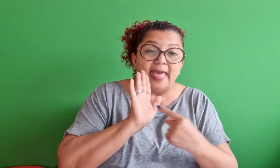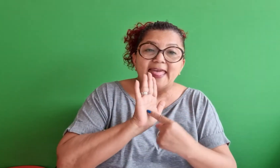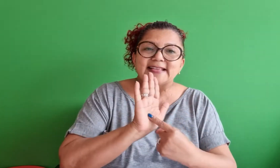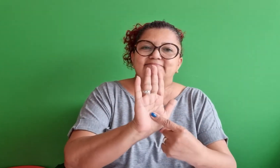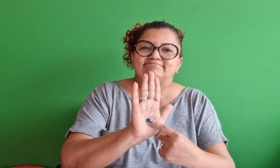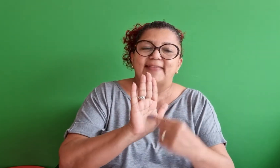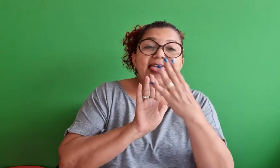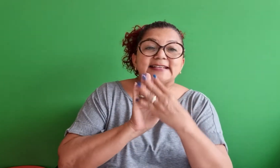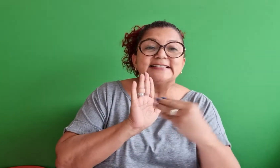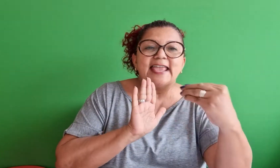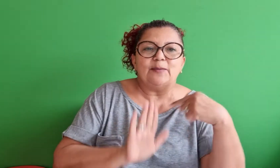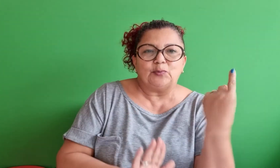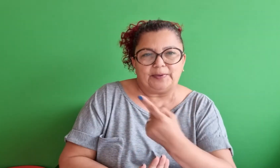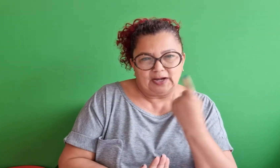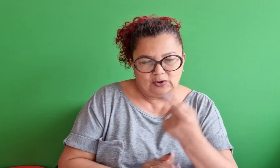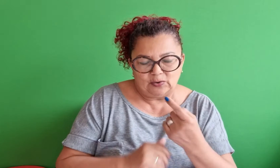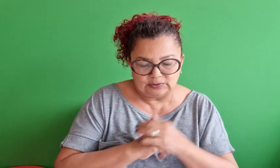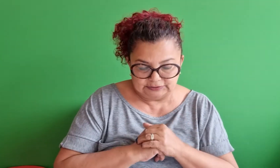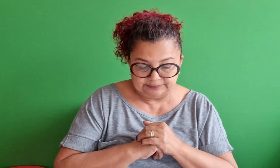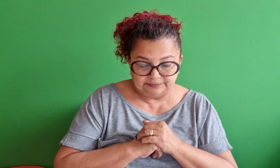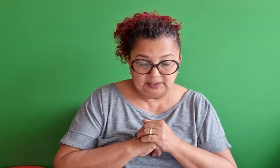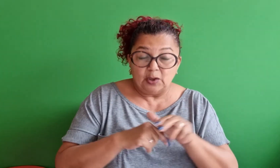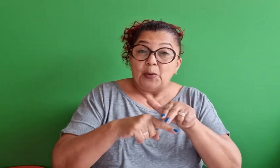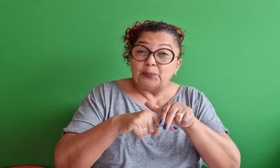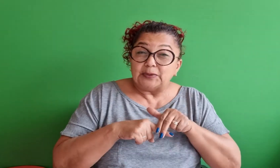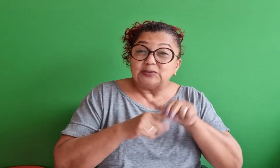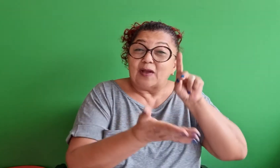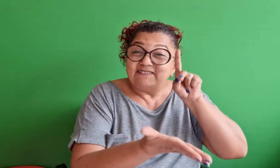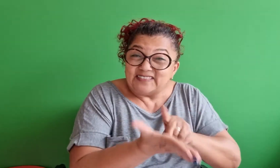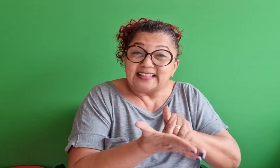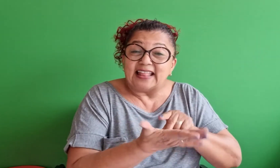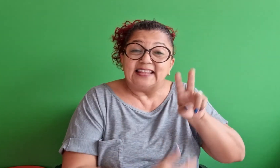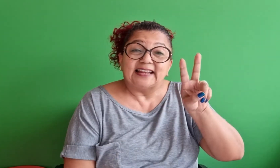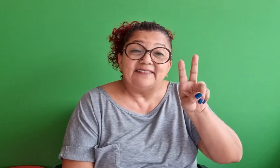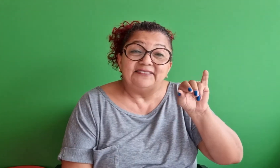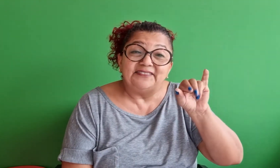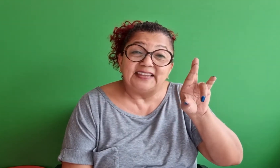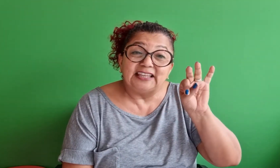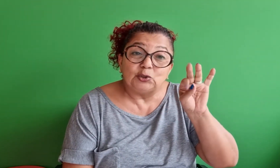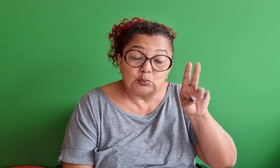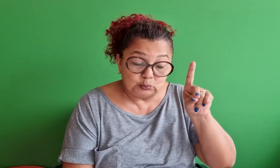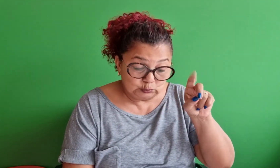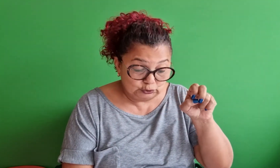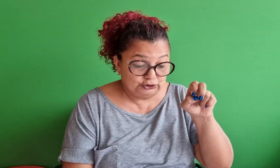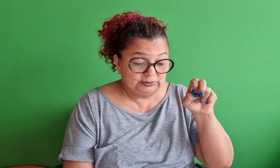eram modelos e exemplos para nós, foram modelos e exemplos para nós. Então, na verdade,